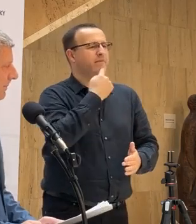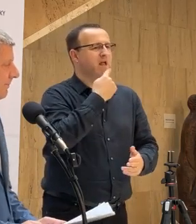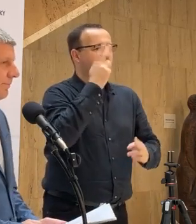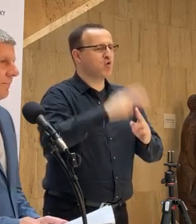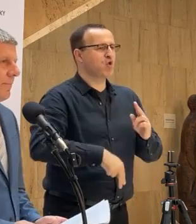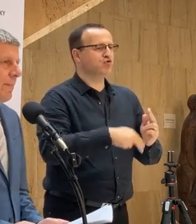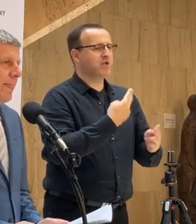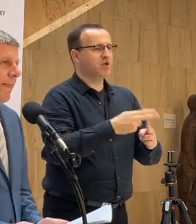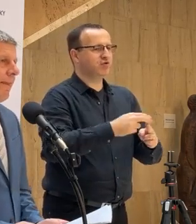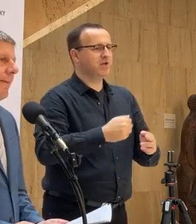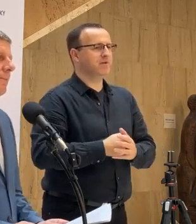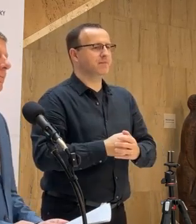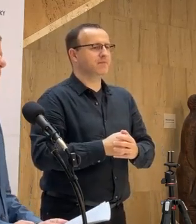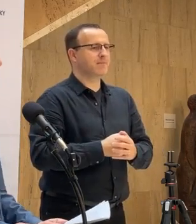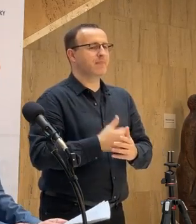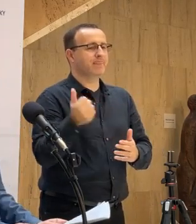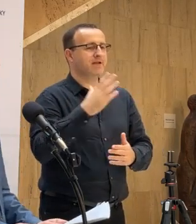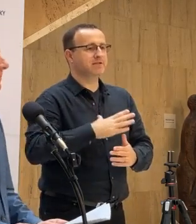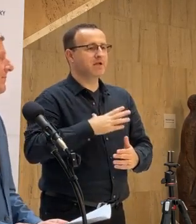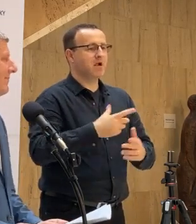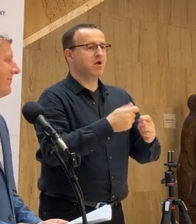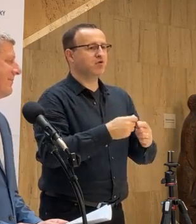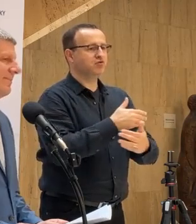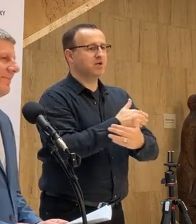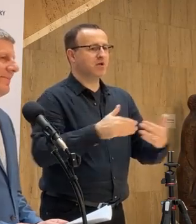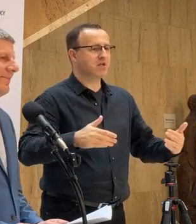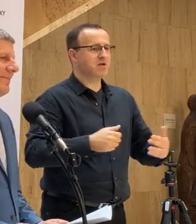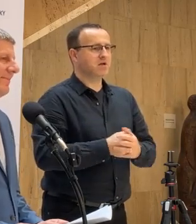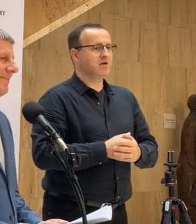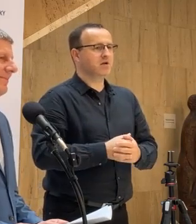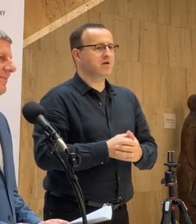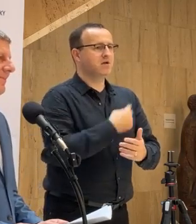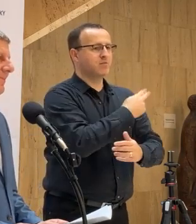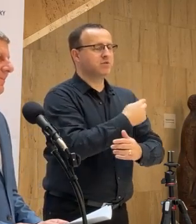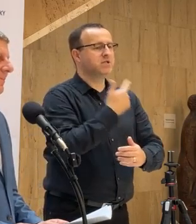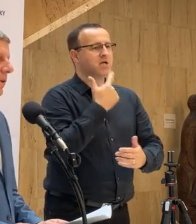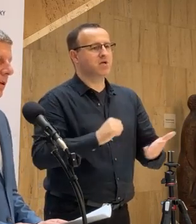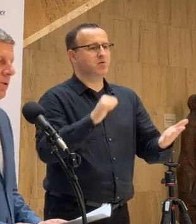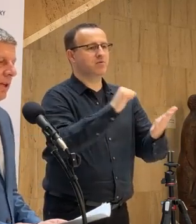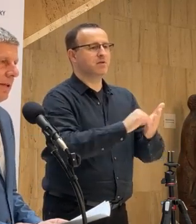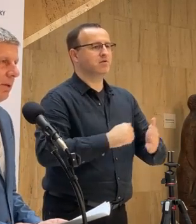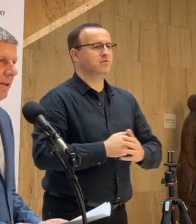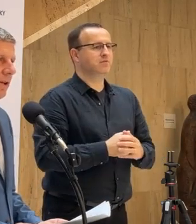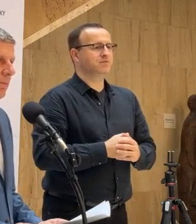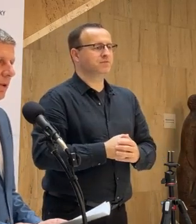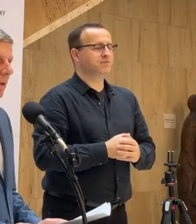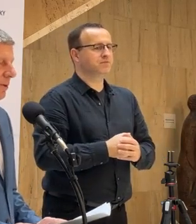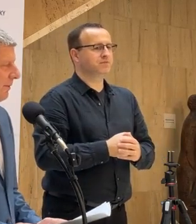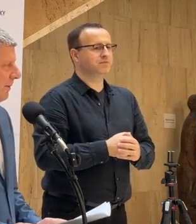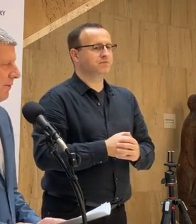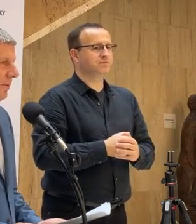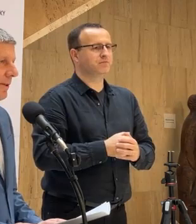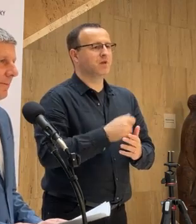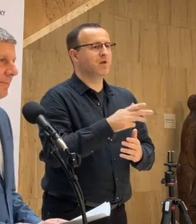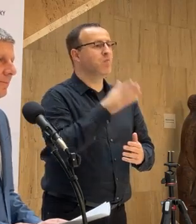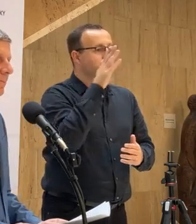riešenie. Pán minister, chceli žiadať koaličnú radu v súvislosti s týmito nemocnicami, ako to dopadlo? Ešte tá koaličná rada nebola, takže keď bude, tak